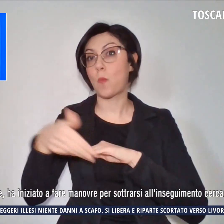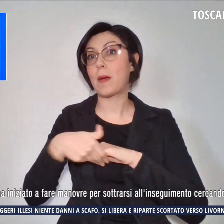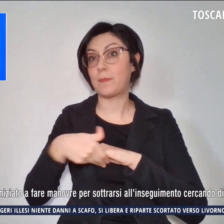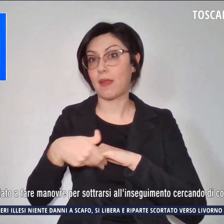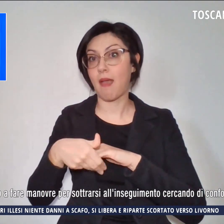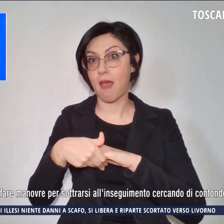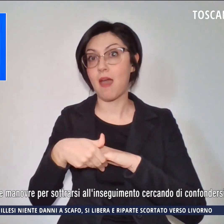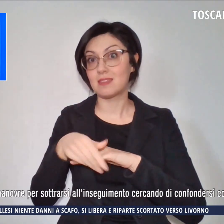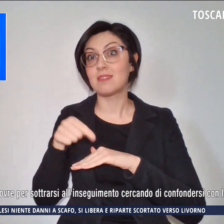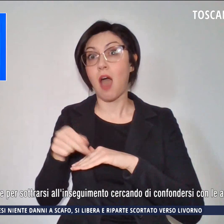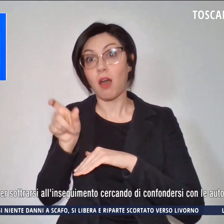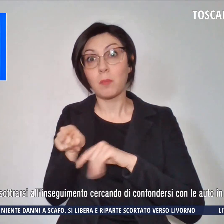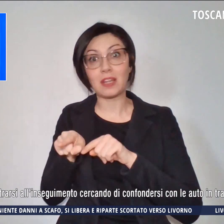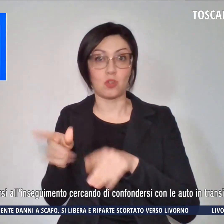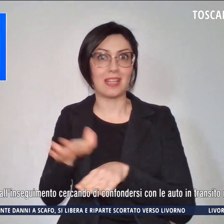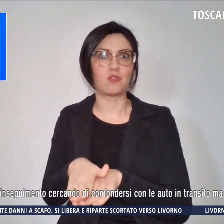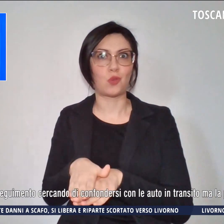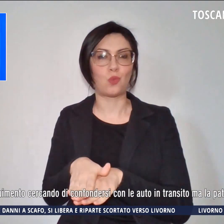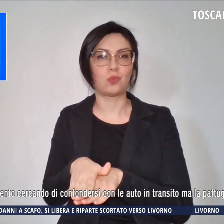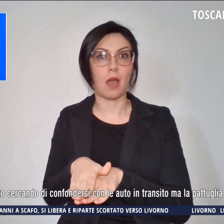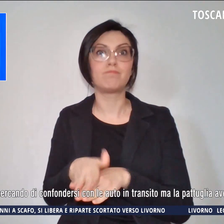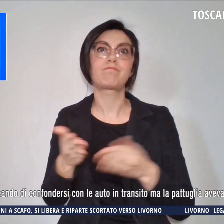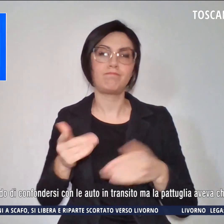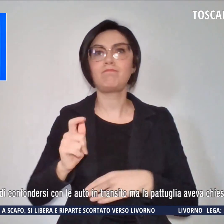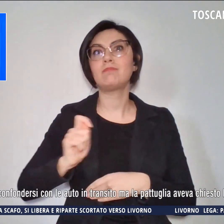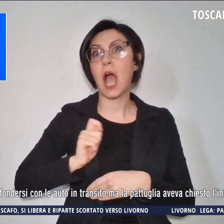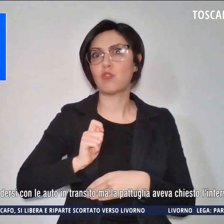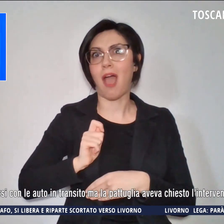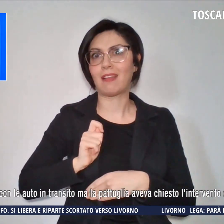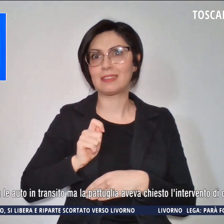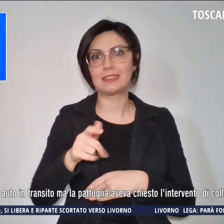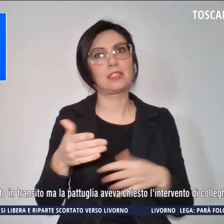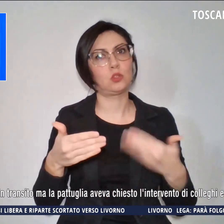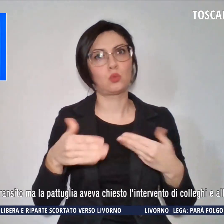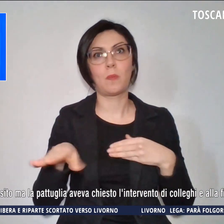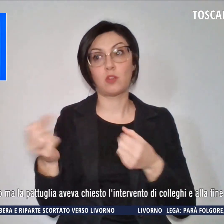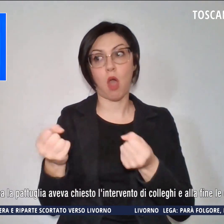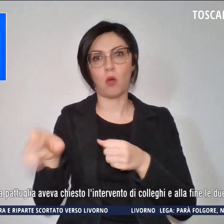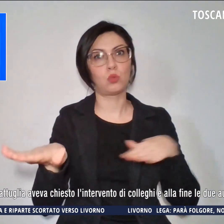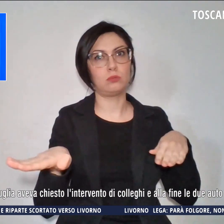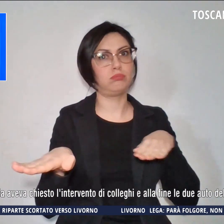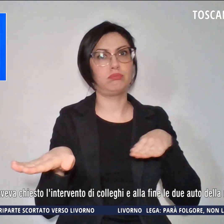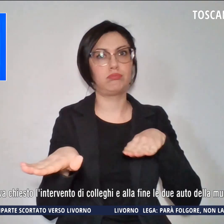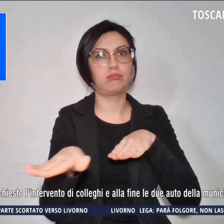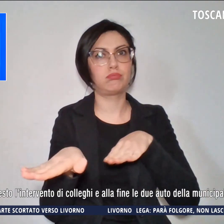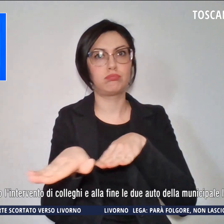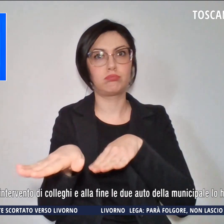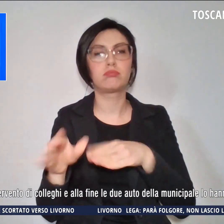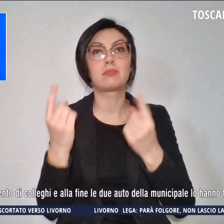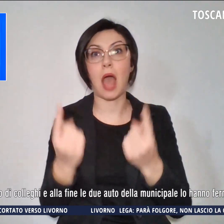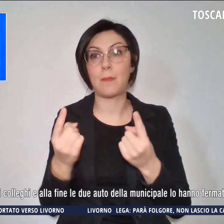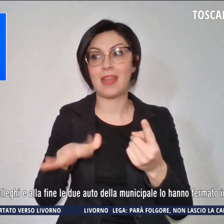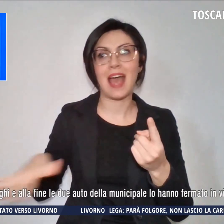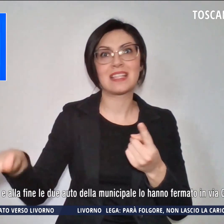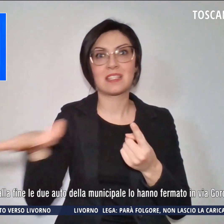deceduto. Gli agenti si sono accodati all'auto in attesa di trovare spazio